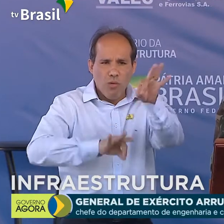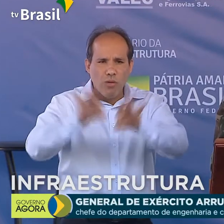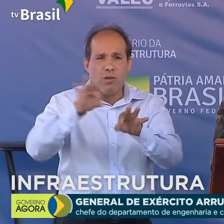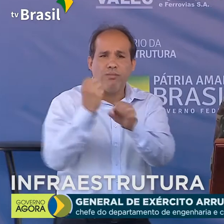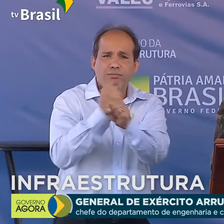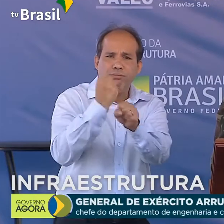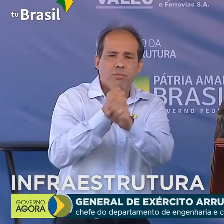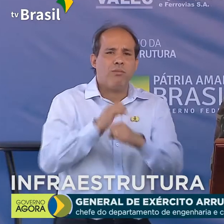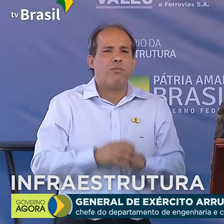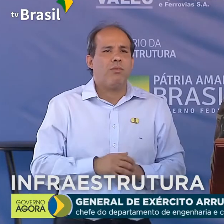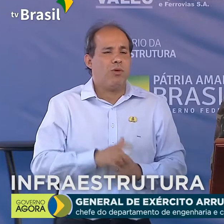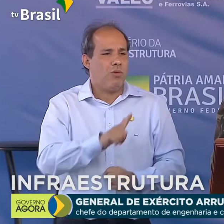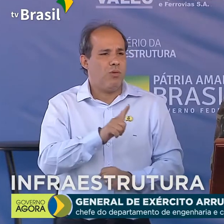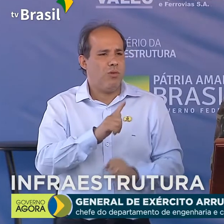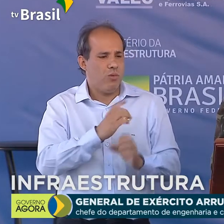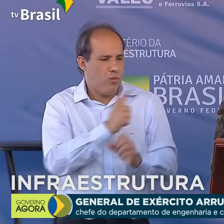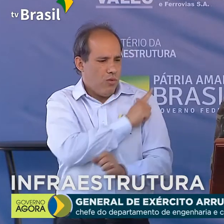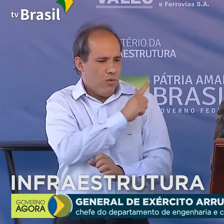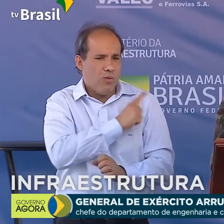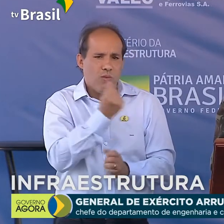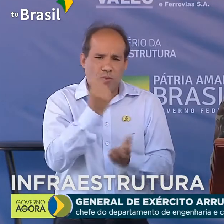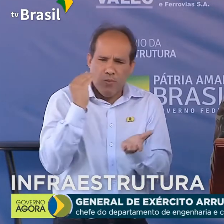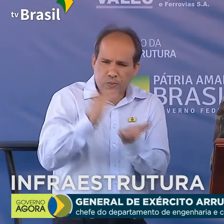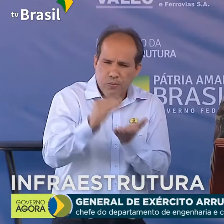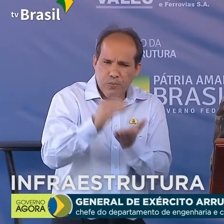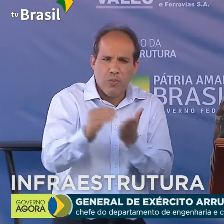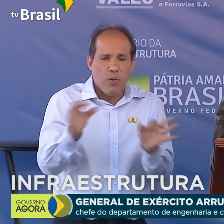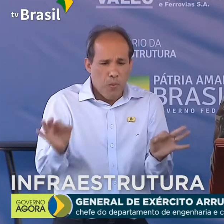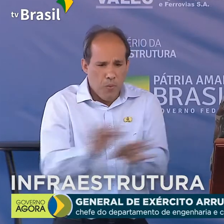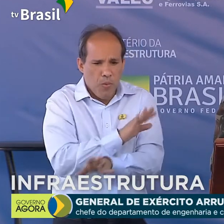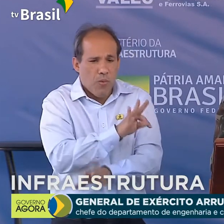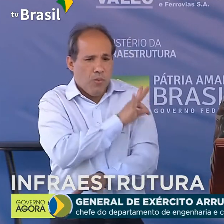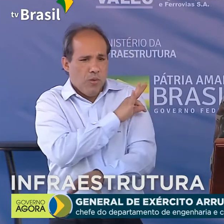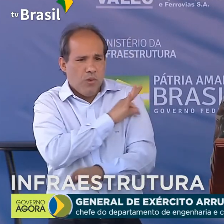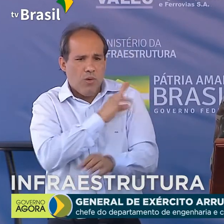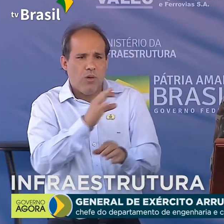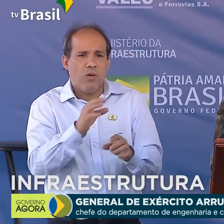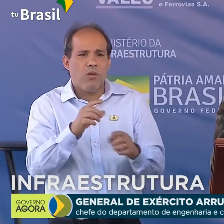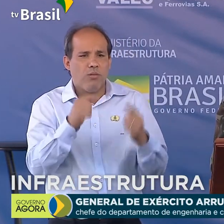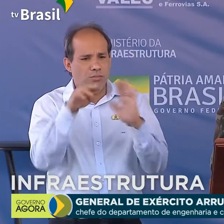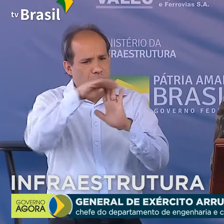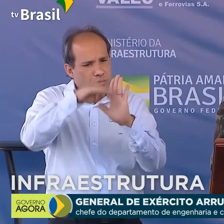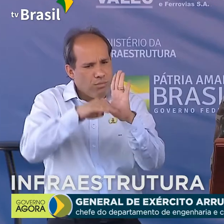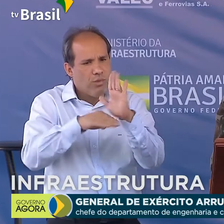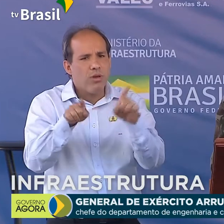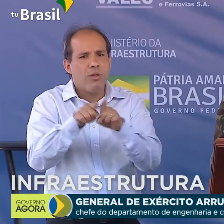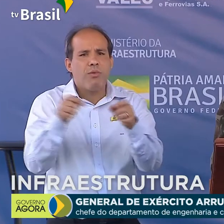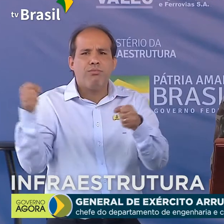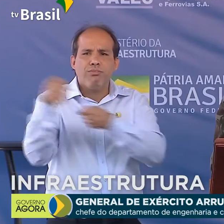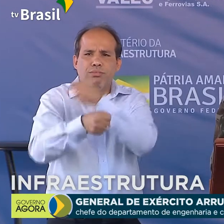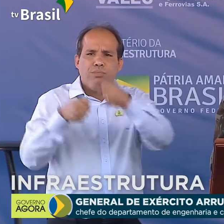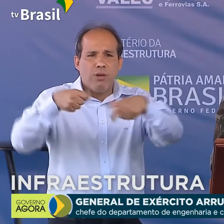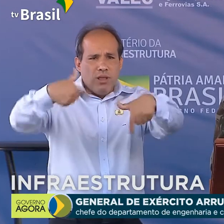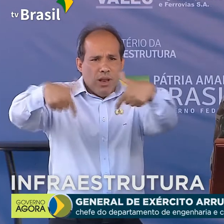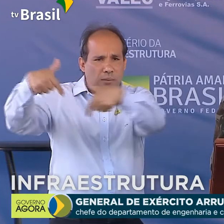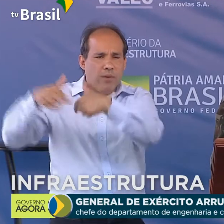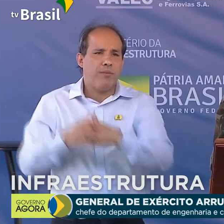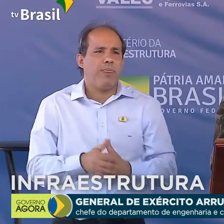com encargo de gestão orçamentária e financeira, execução técnica, cronograma e emprego da Força de Trabalho.